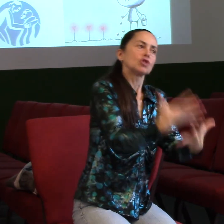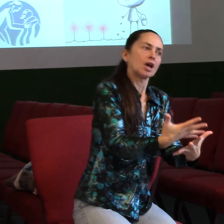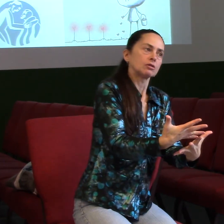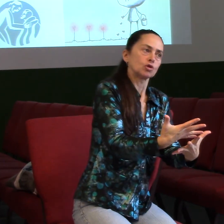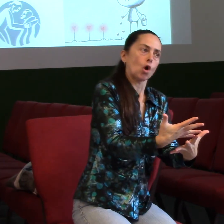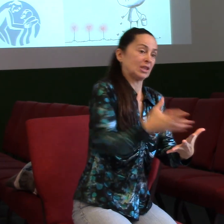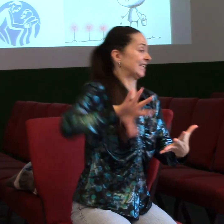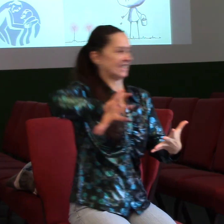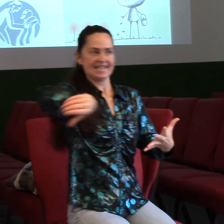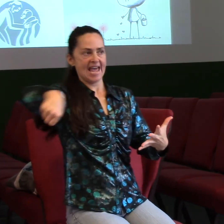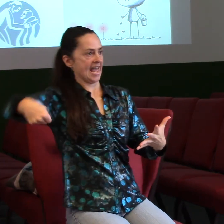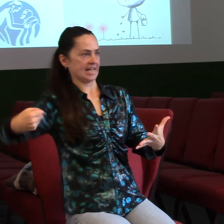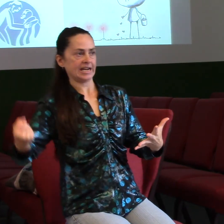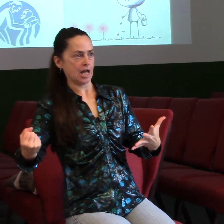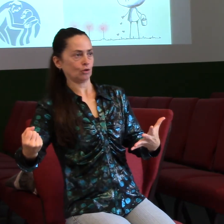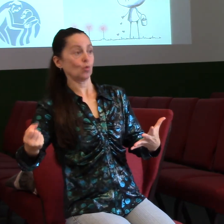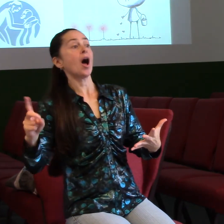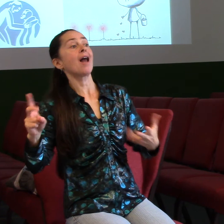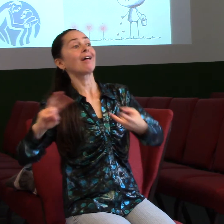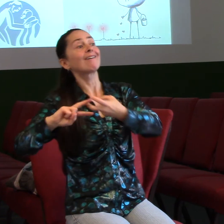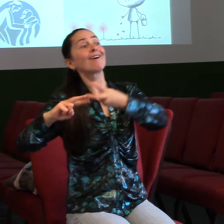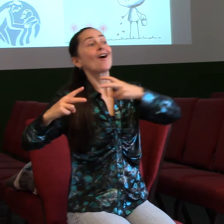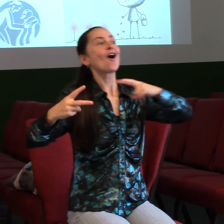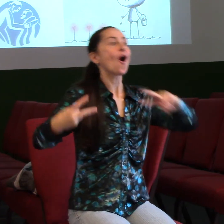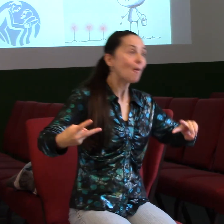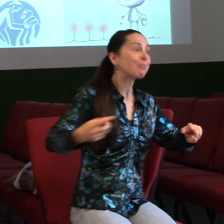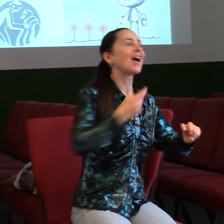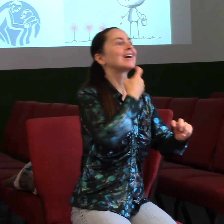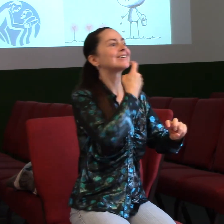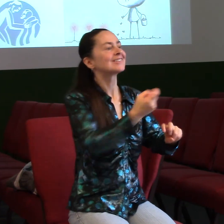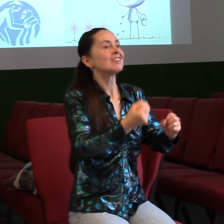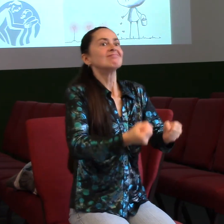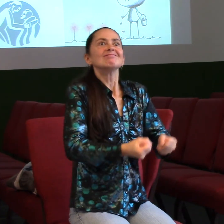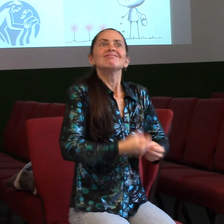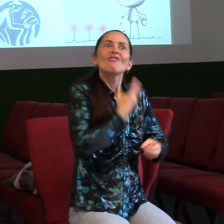vztazích, ale naopak pracuju na tom, abych mohl dát ještě víc, abych mohl dávat.